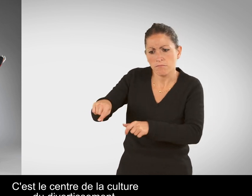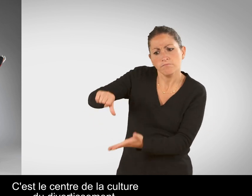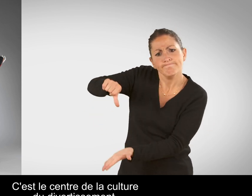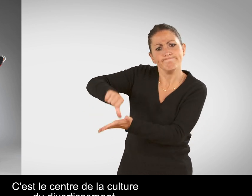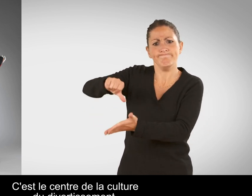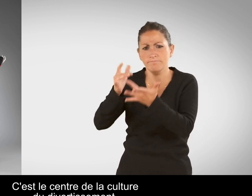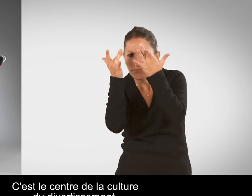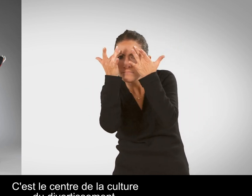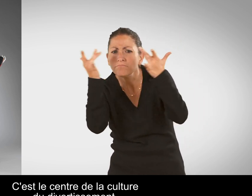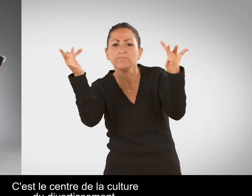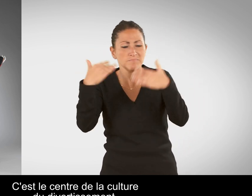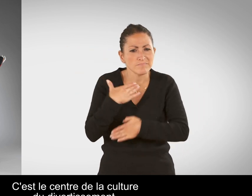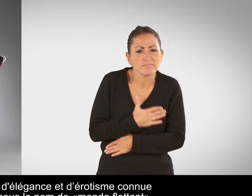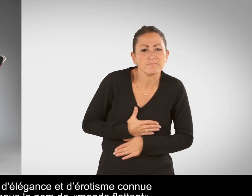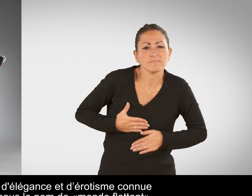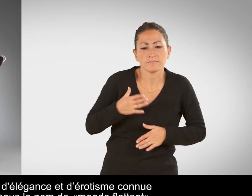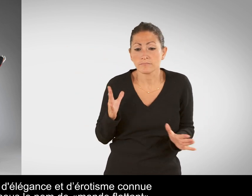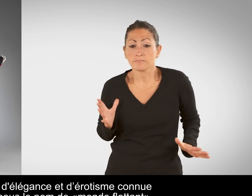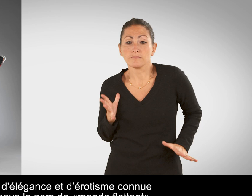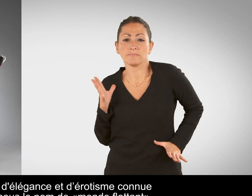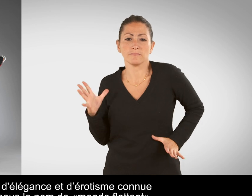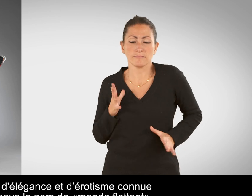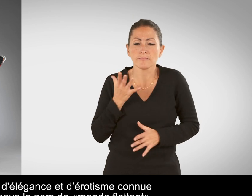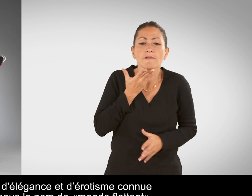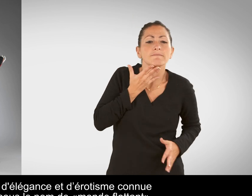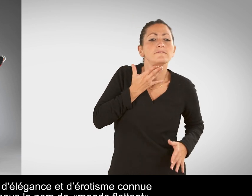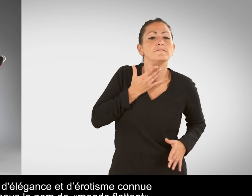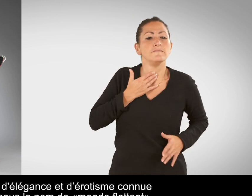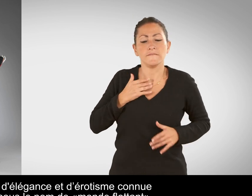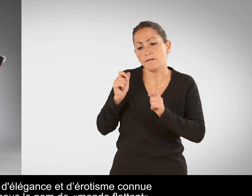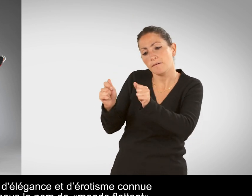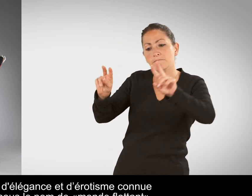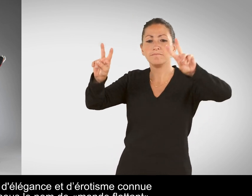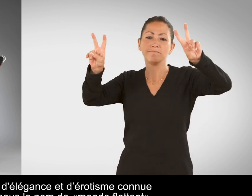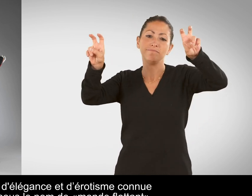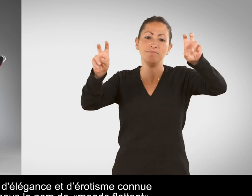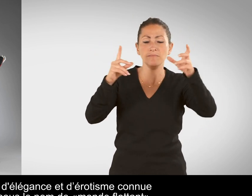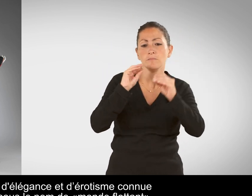culture du divertissement, d'élégance et d'érotisme connu sous le nom de monde flottant